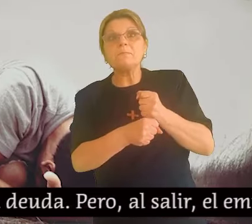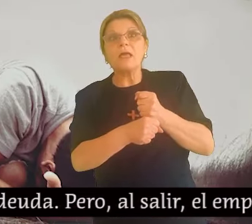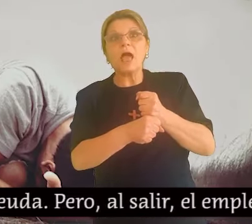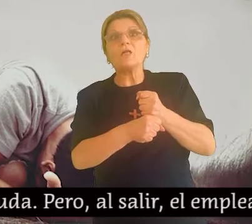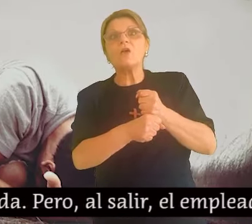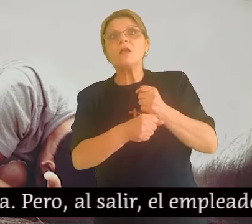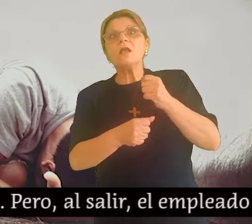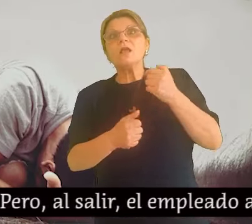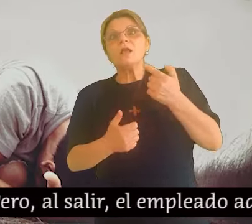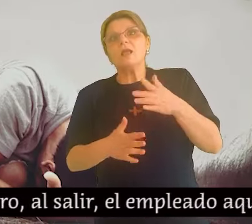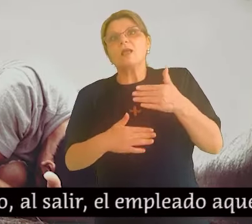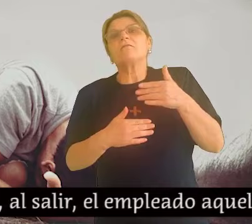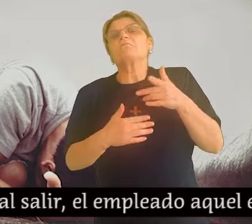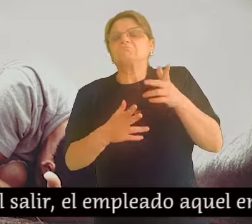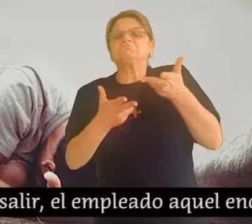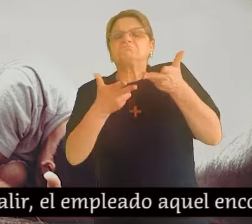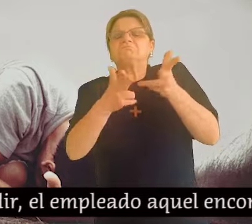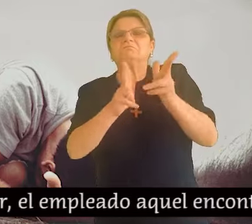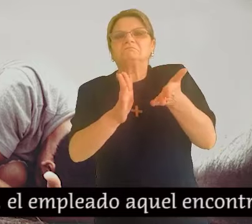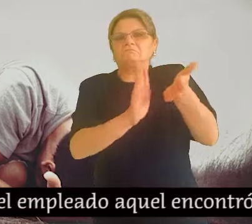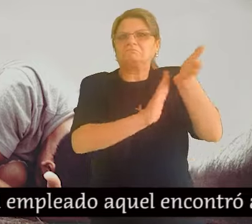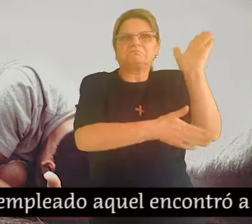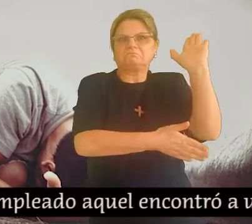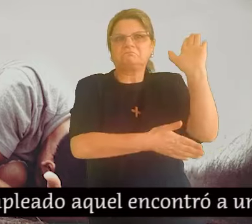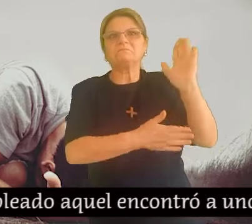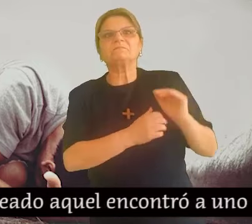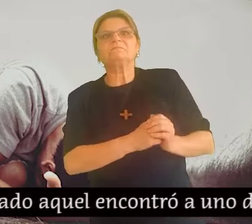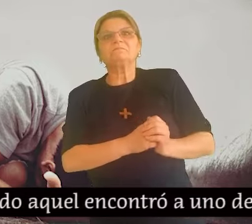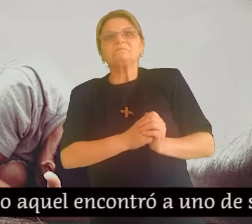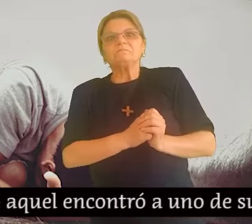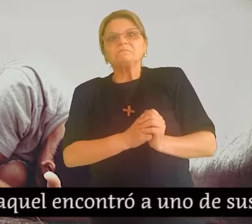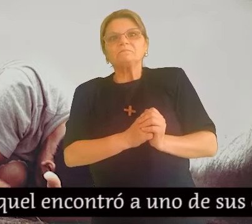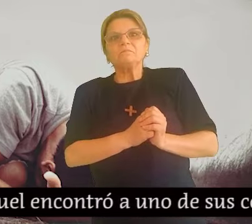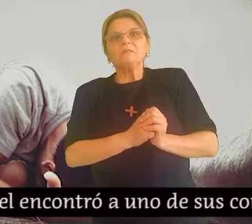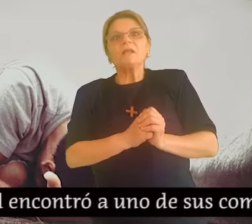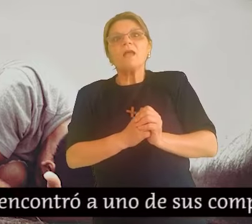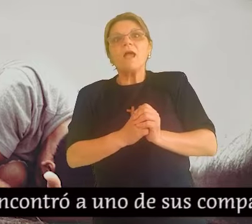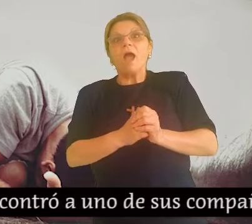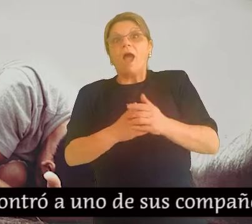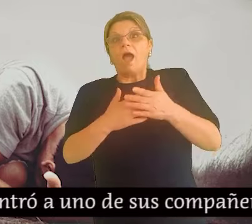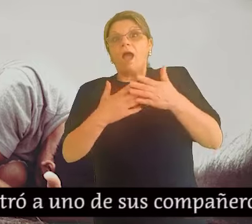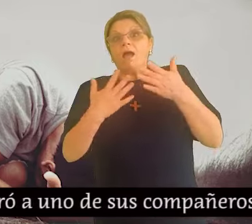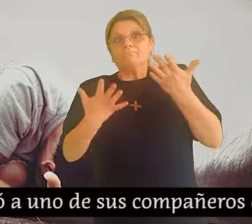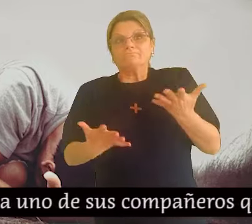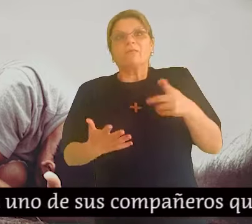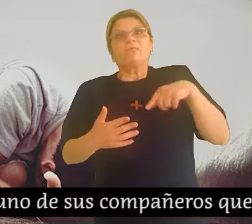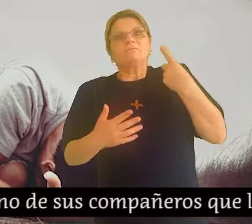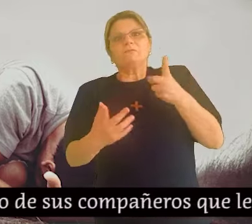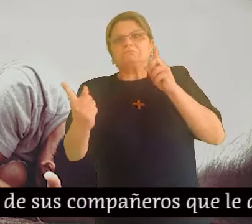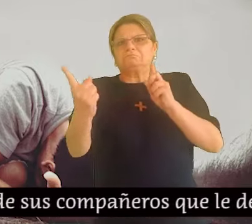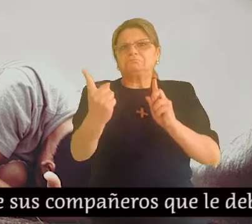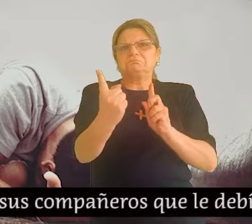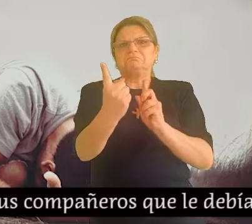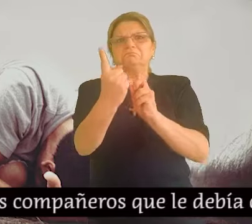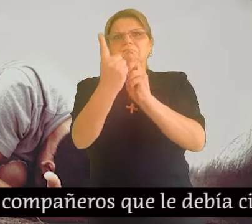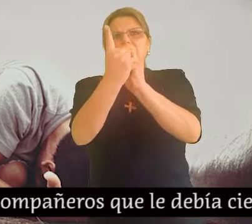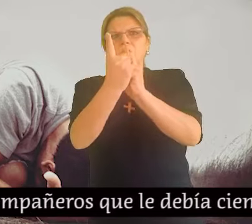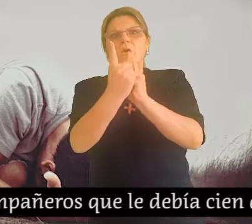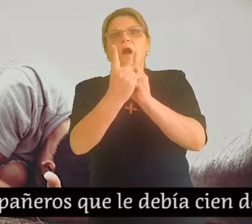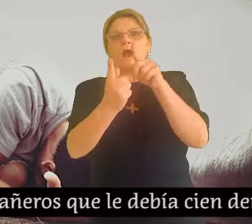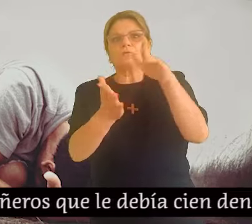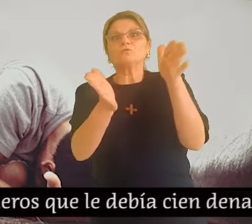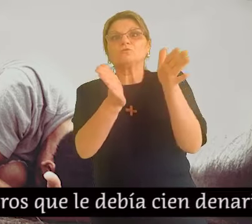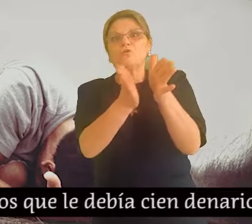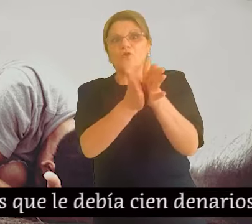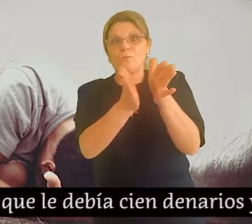El Señor tuvo lástima de aquel empleado y lo dejó marchar, perdonándole la deuda. Pero al